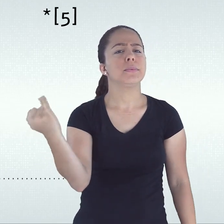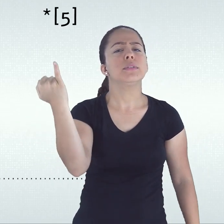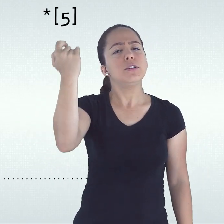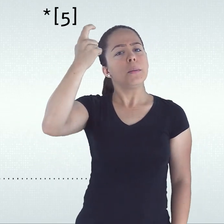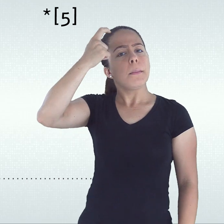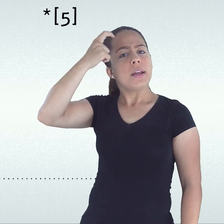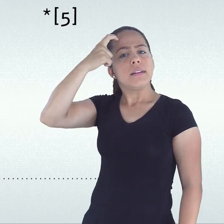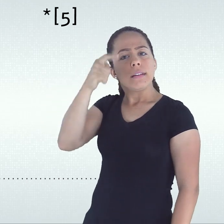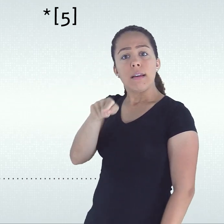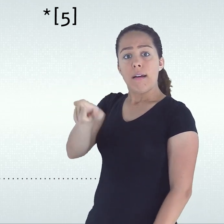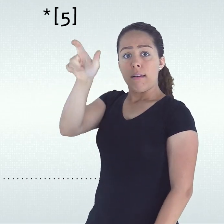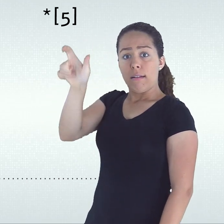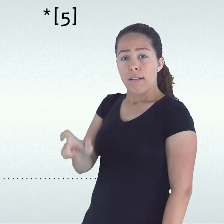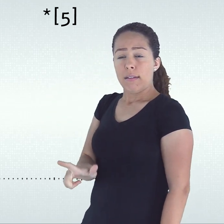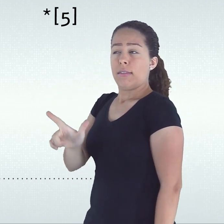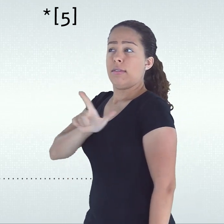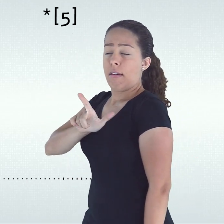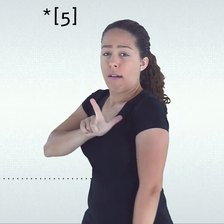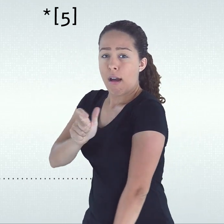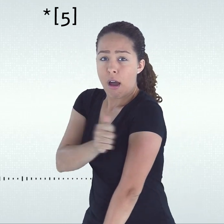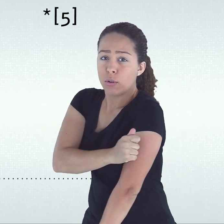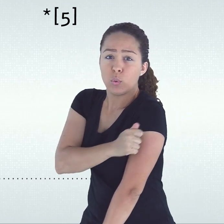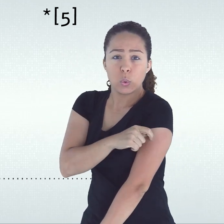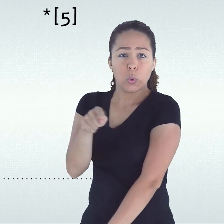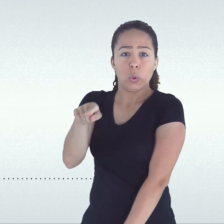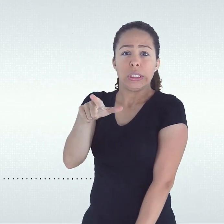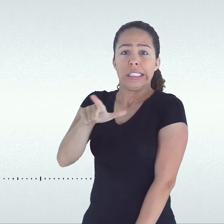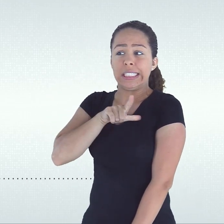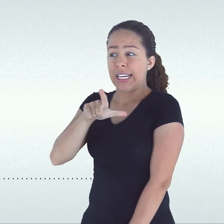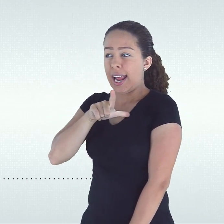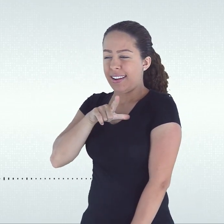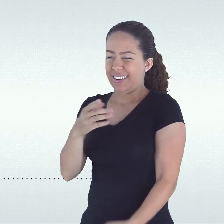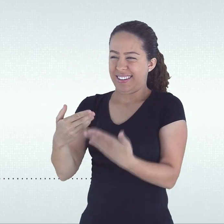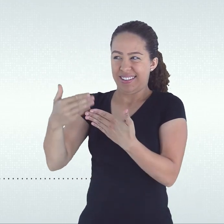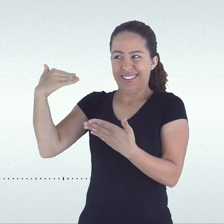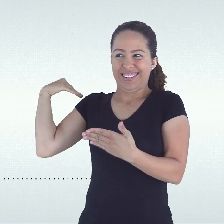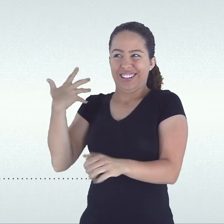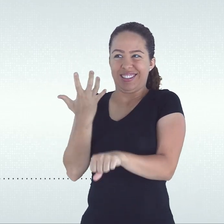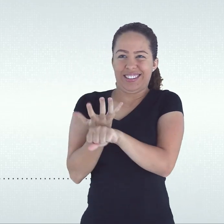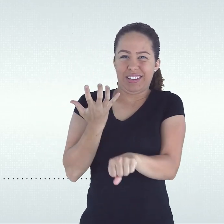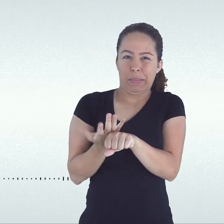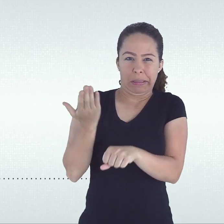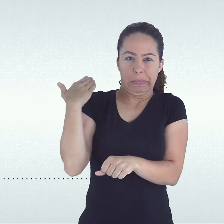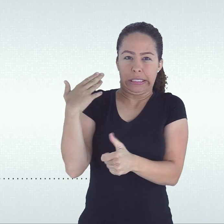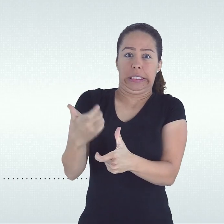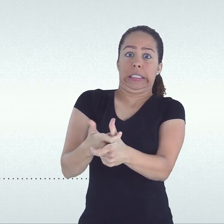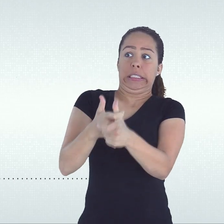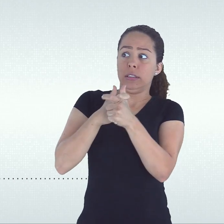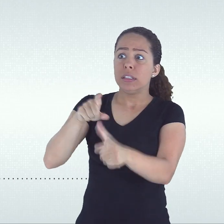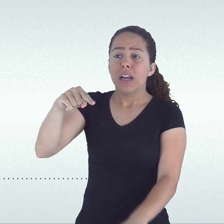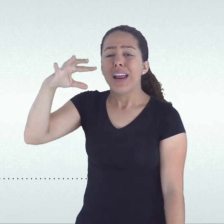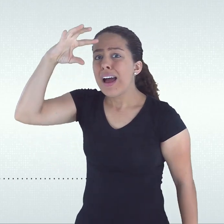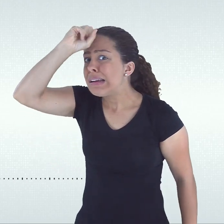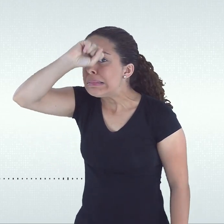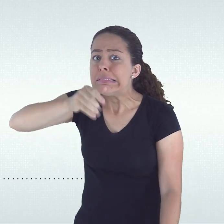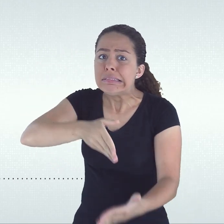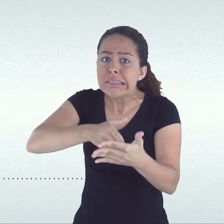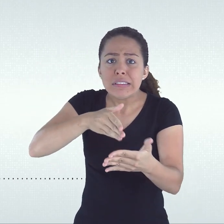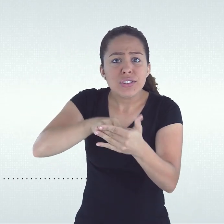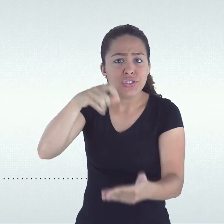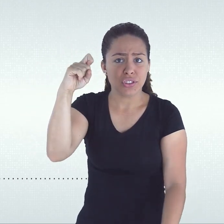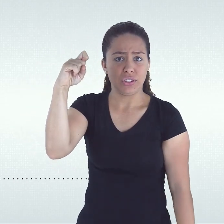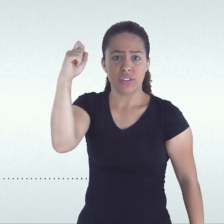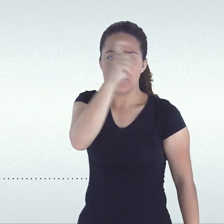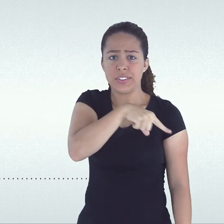possibilita compreender que, apesar de não ter alcançado o aprendizado esperado na disciplina durante